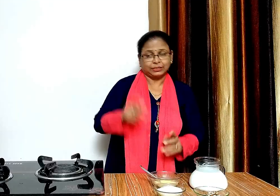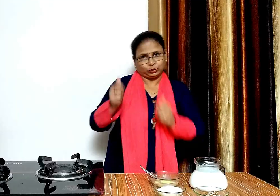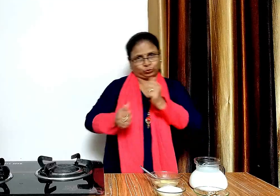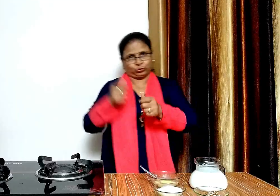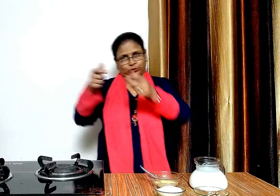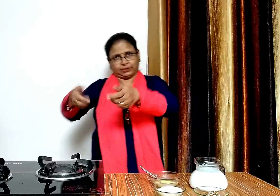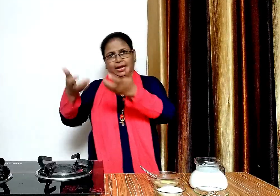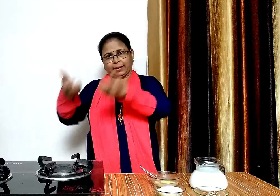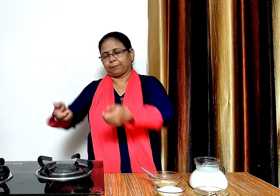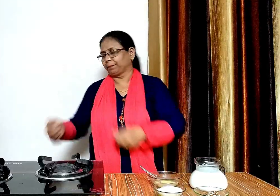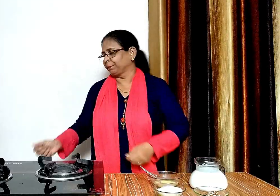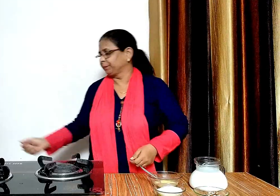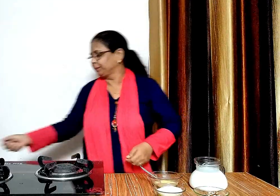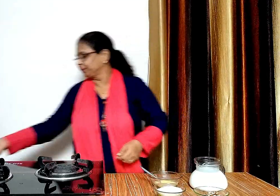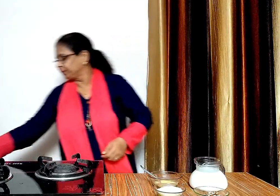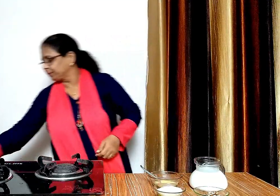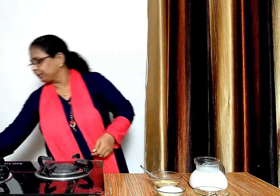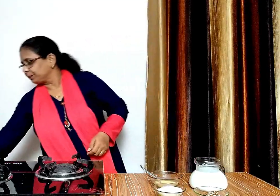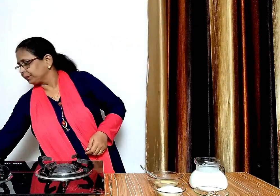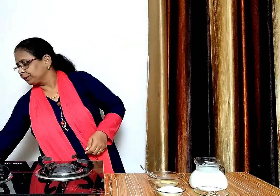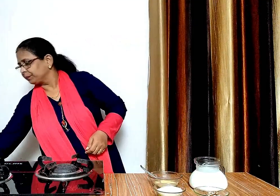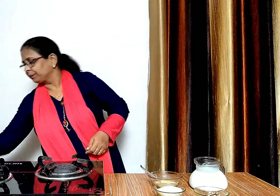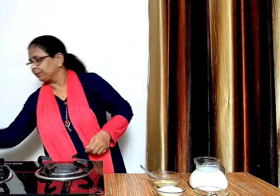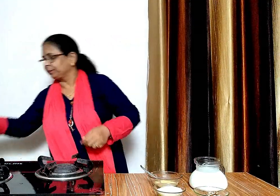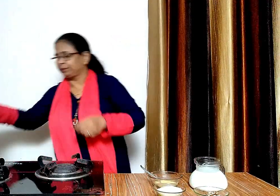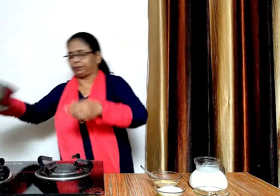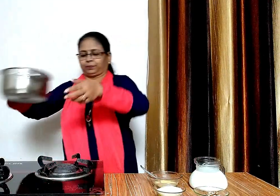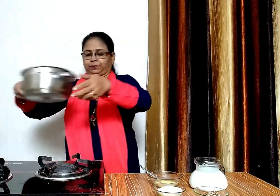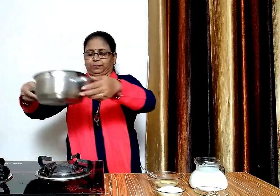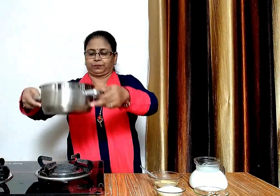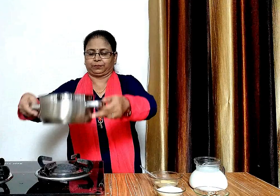अब हम दूट को बाल लेंगे इसके लिए हम एक बटन को गरम करेंगे